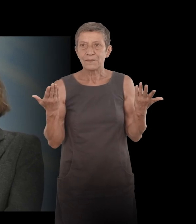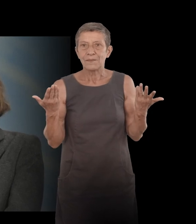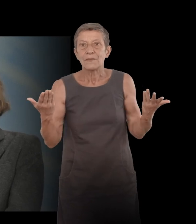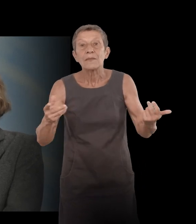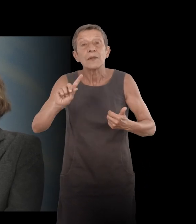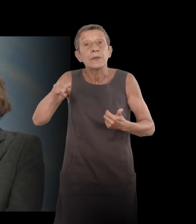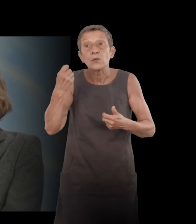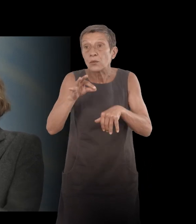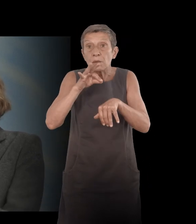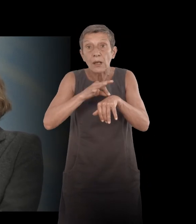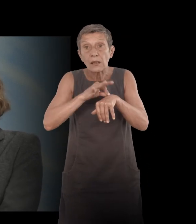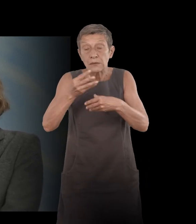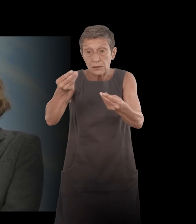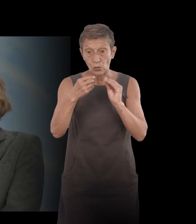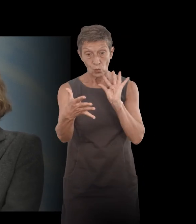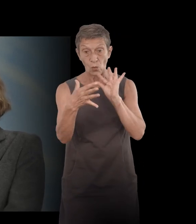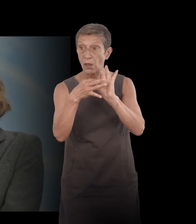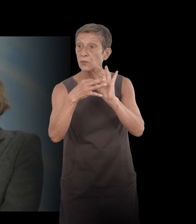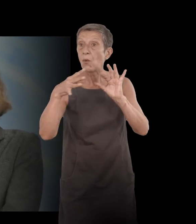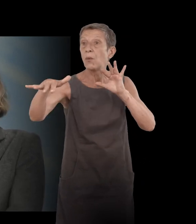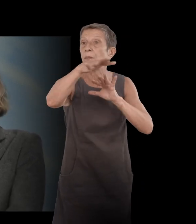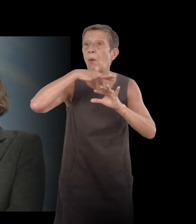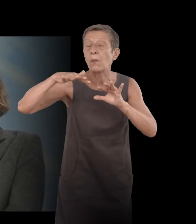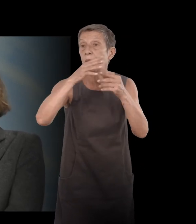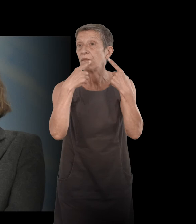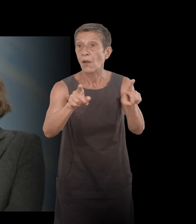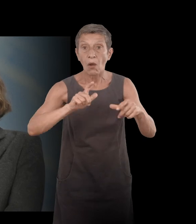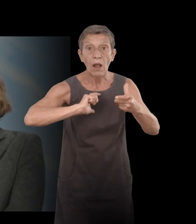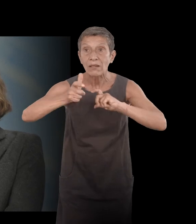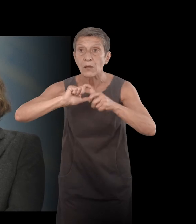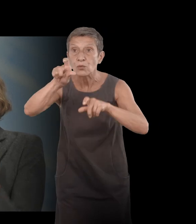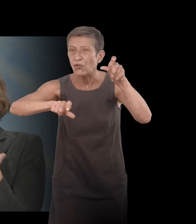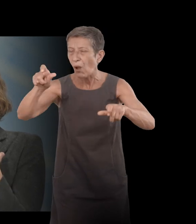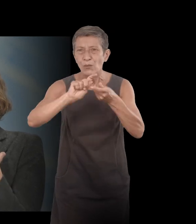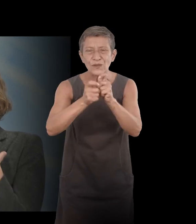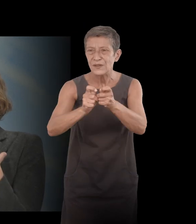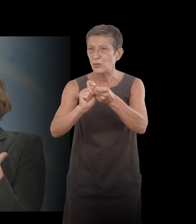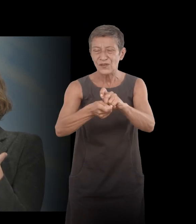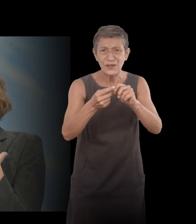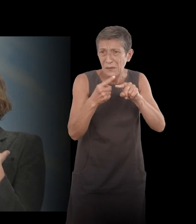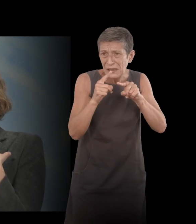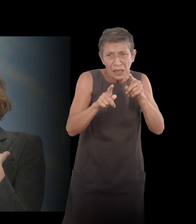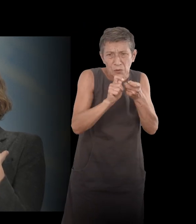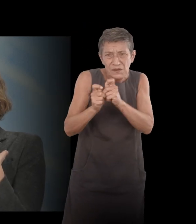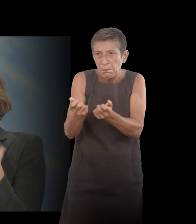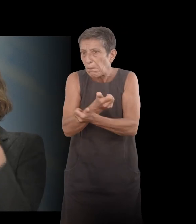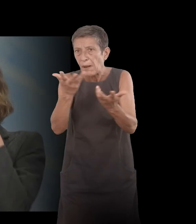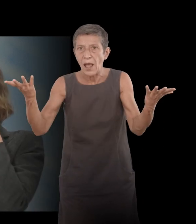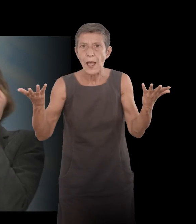au monde puisque ça modifie les interactions enfin tout un tas de petites choses et donc j'ai c'est pour ça que j'ai